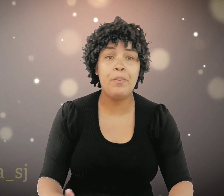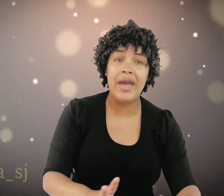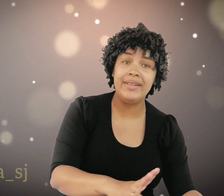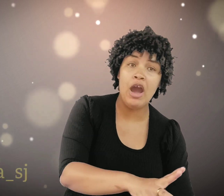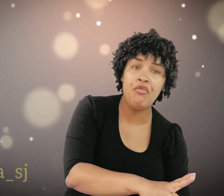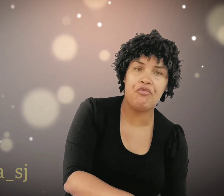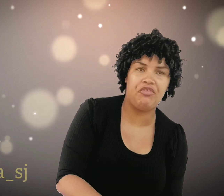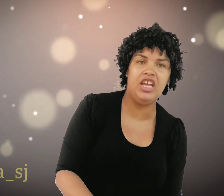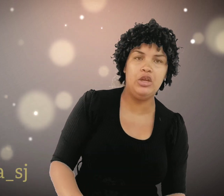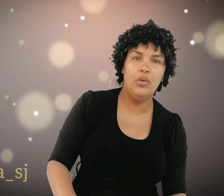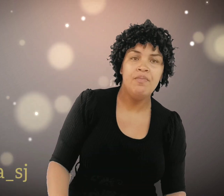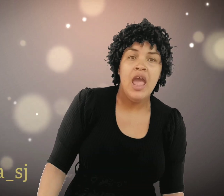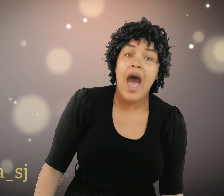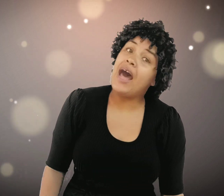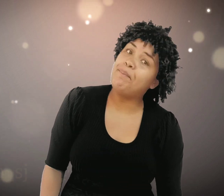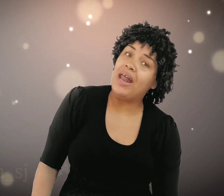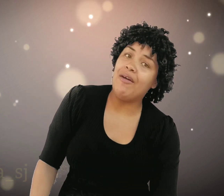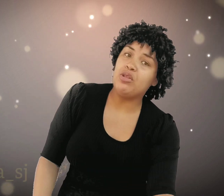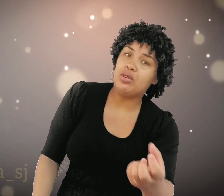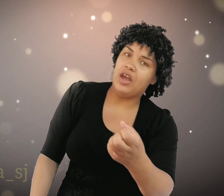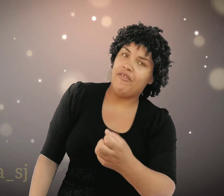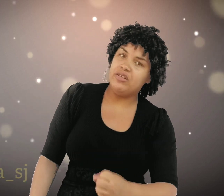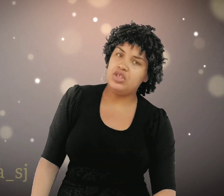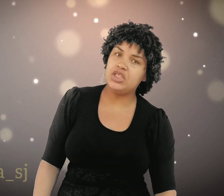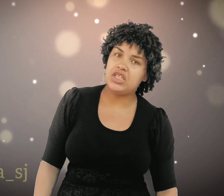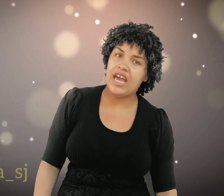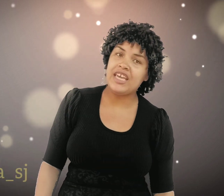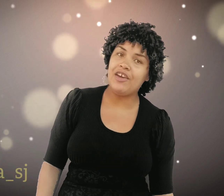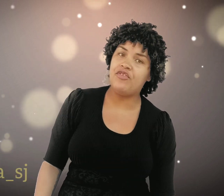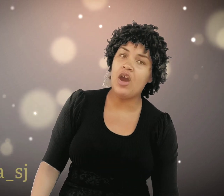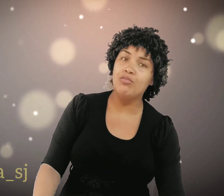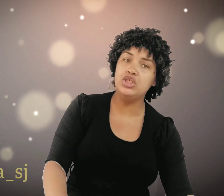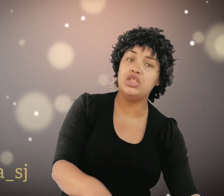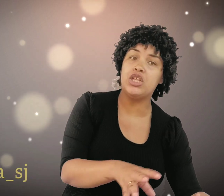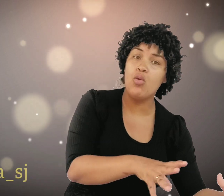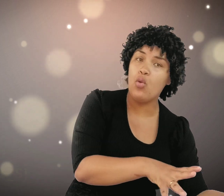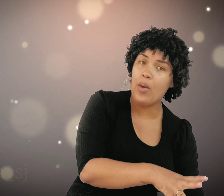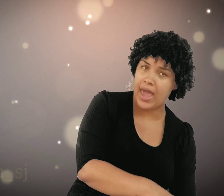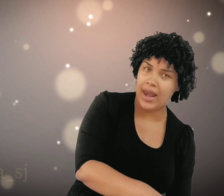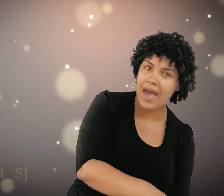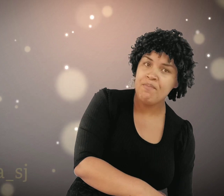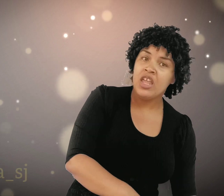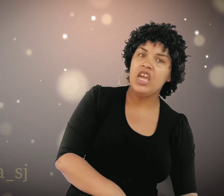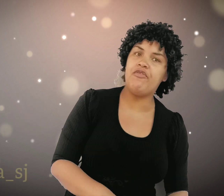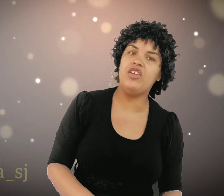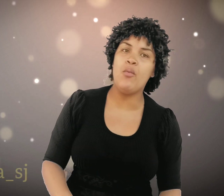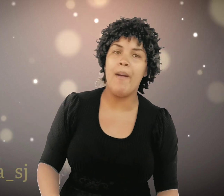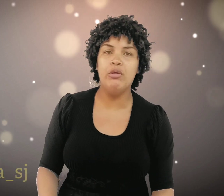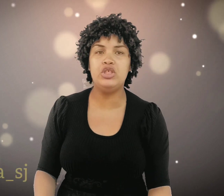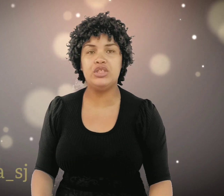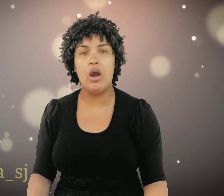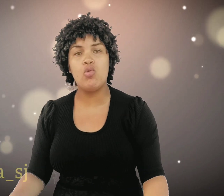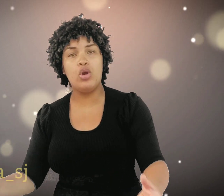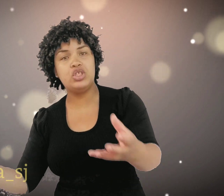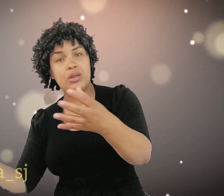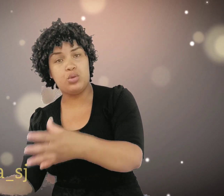perder o filho. A palavra do Senhor vai nos dizer. Que vinha uma multidão com ela. E vinha uma multidão com Jesus.